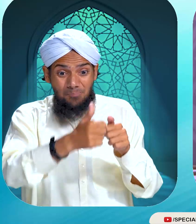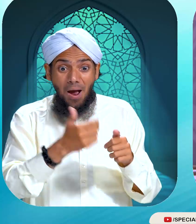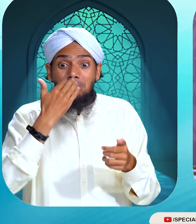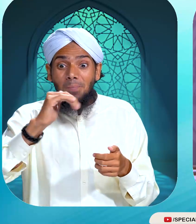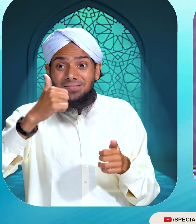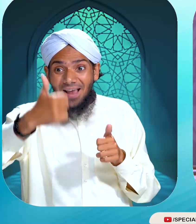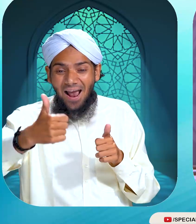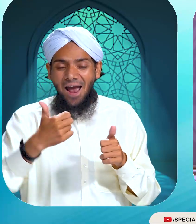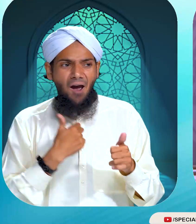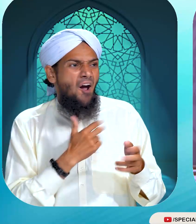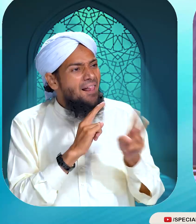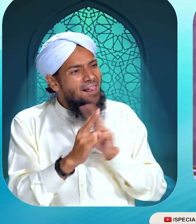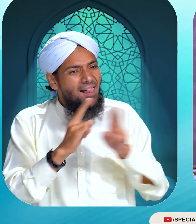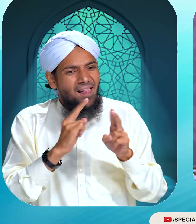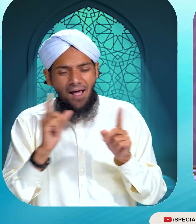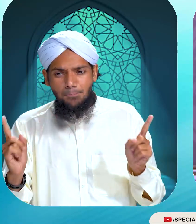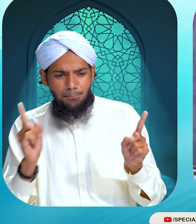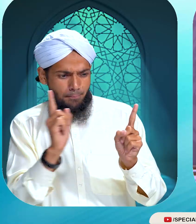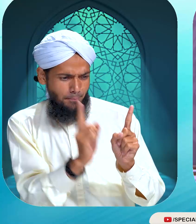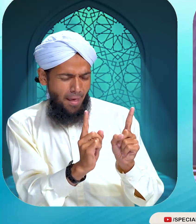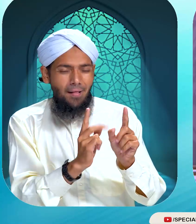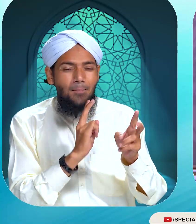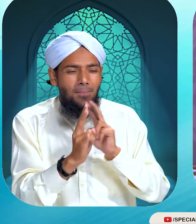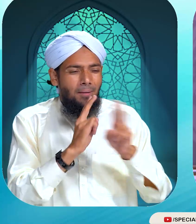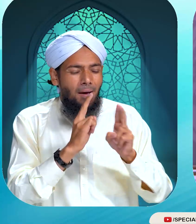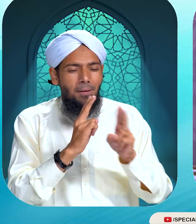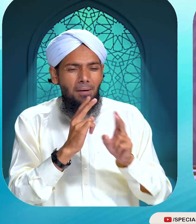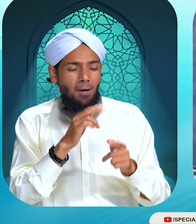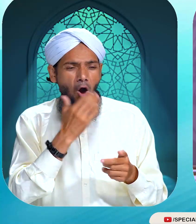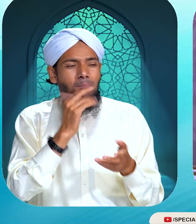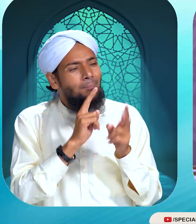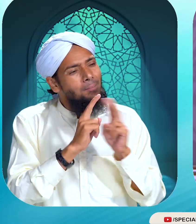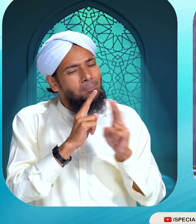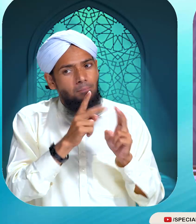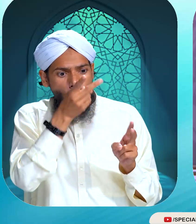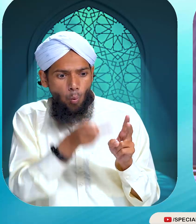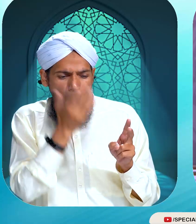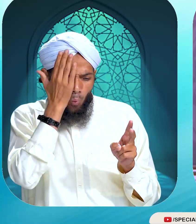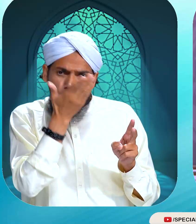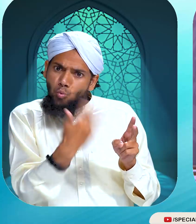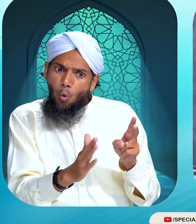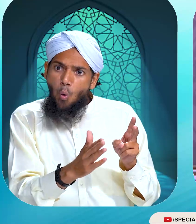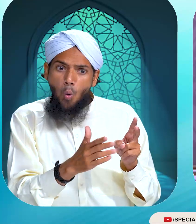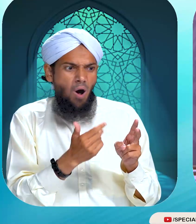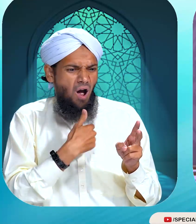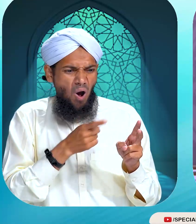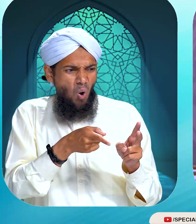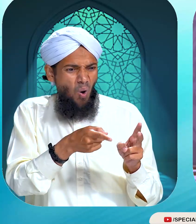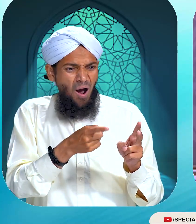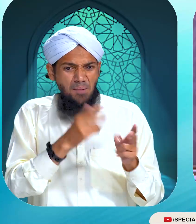کہ مہمان سے باتیں کرنے کے لیے بچہ اس کے بستر تک پہنچا تھا بچہ باتیں کرتے کرتے کرتے